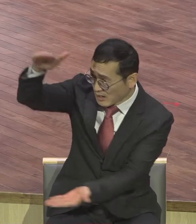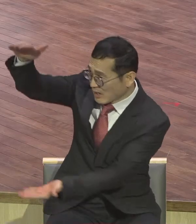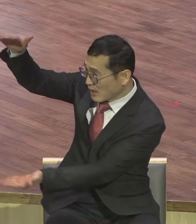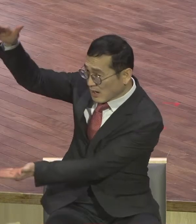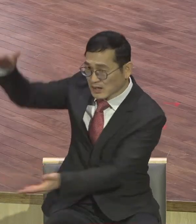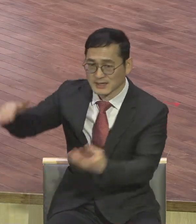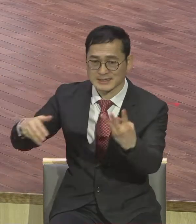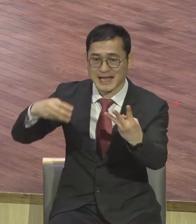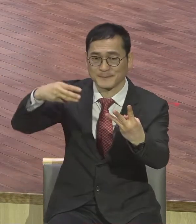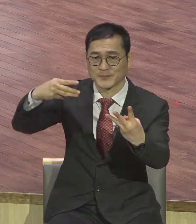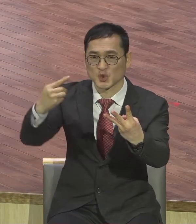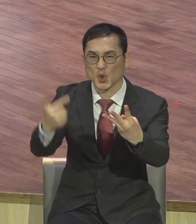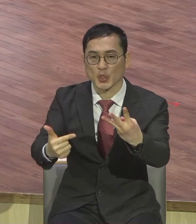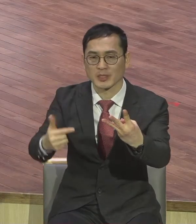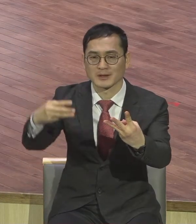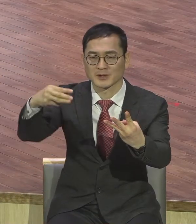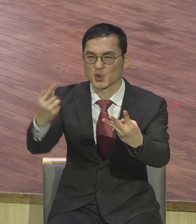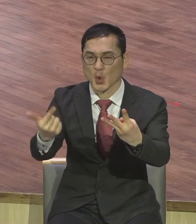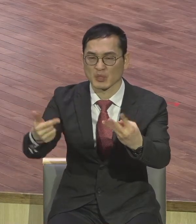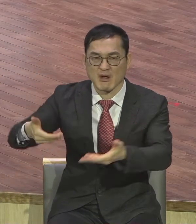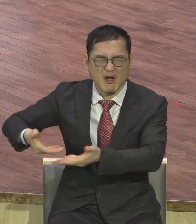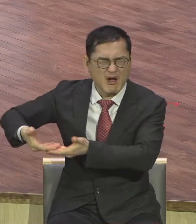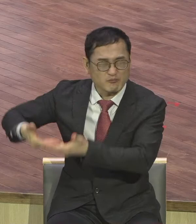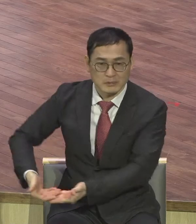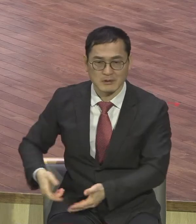그러면서 그 사람이 뭐라 했냐 돈 서지도 못했네요